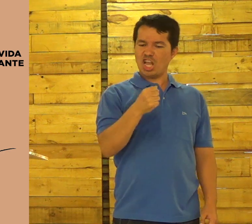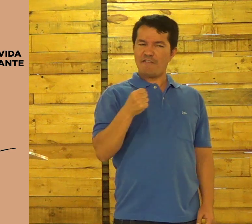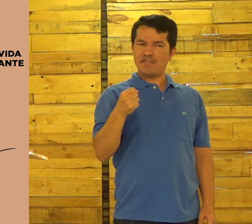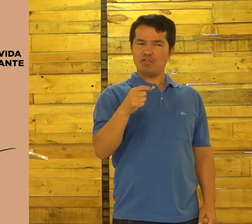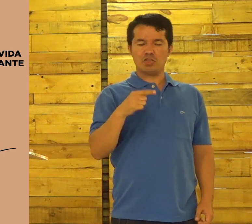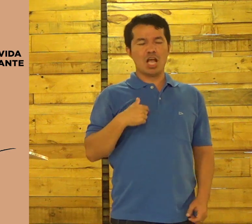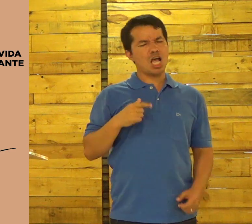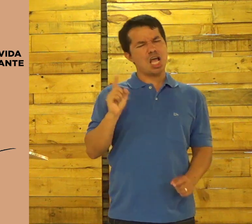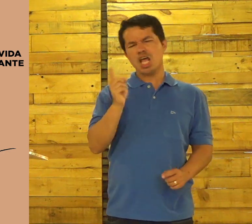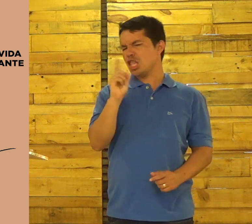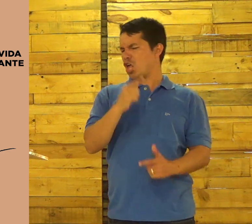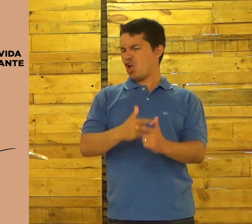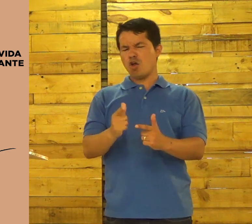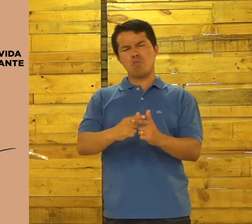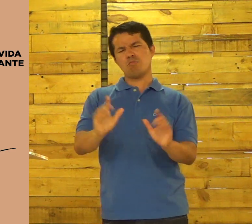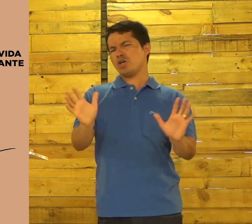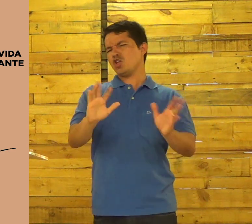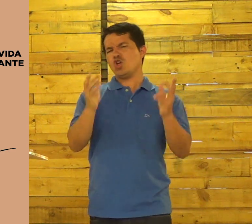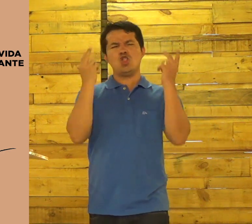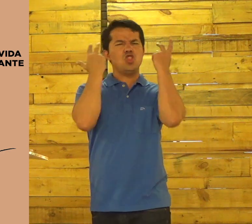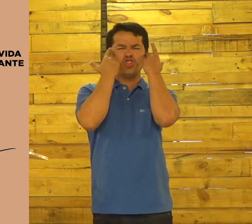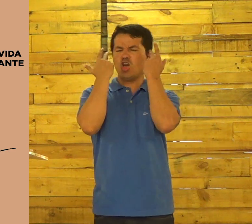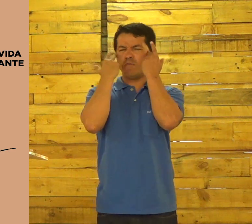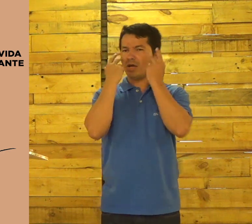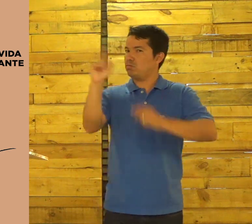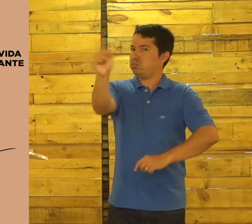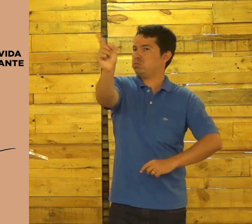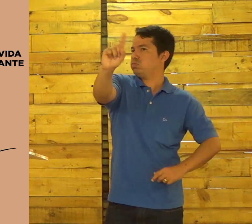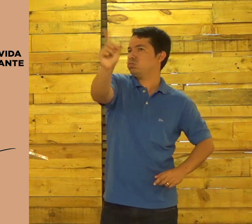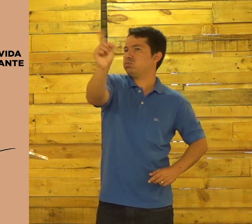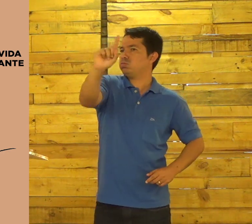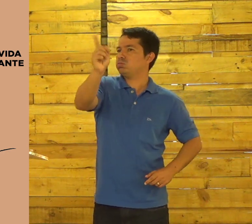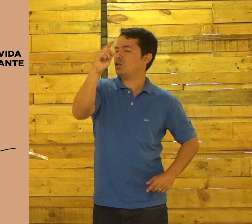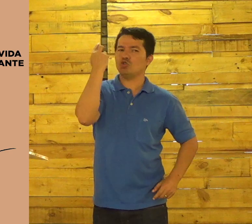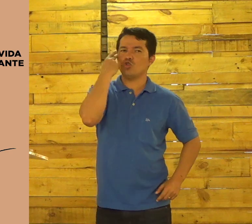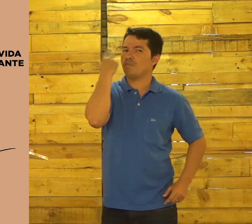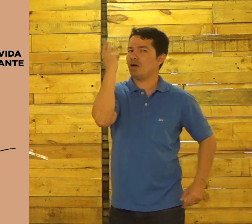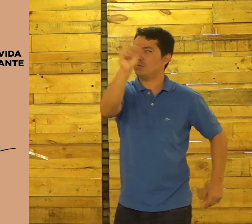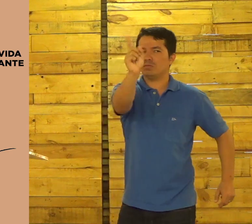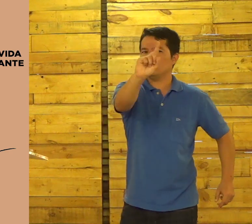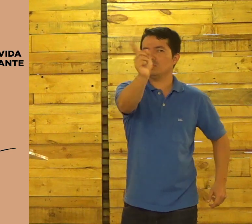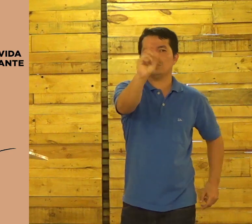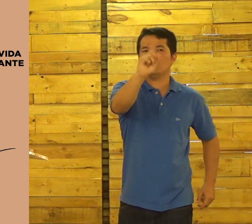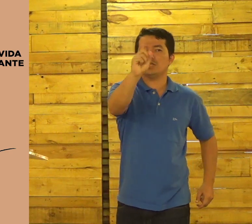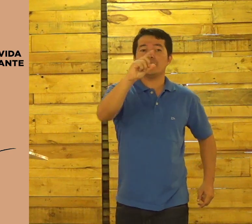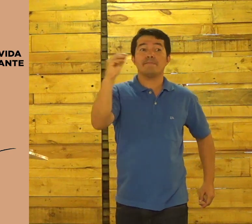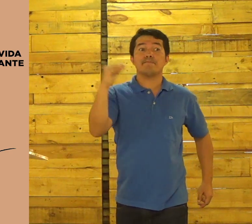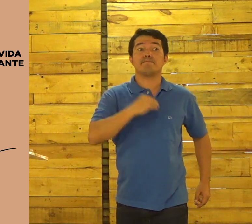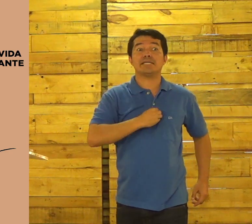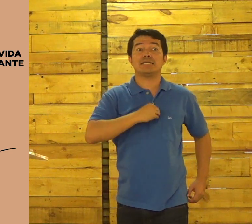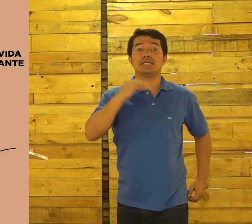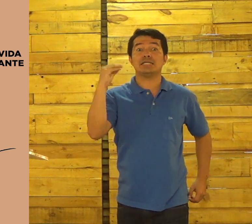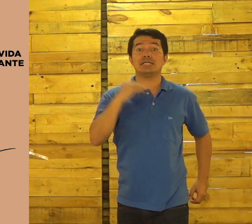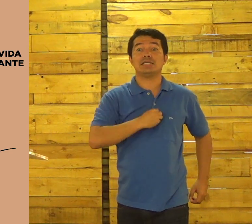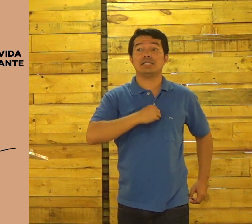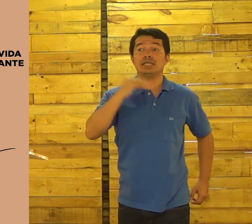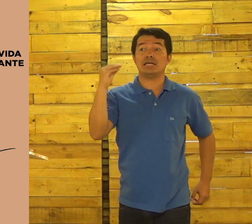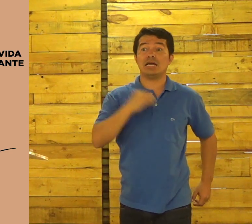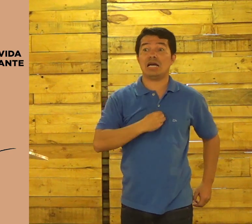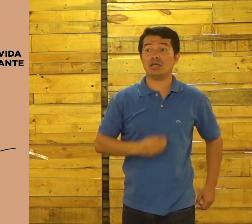bebe, seja o que for. Você fala, não, a cerveja é normal. Como é normal? Me desculpe. É pecado.